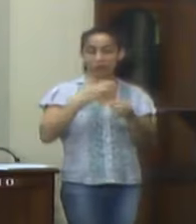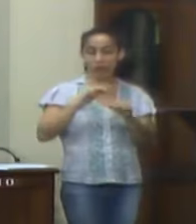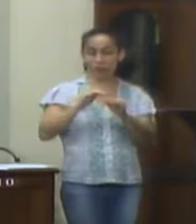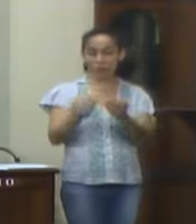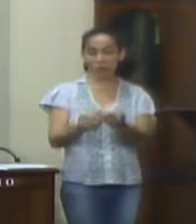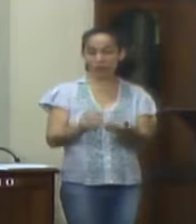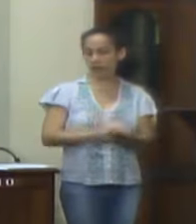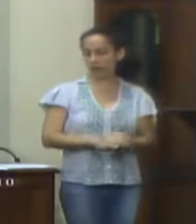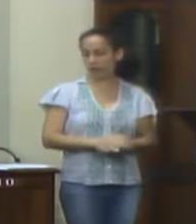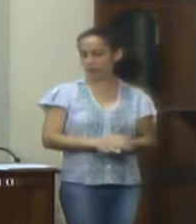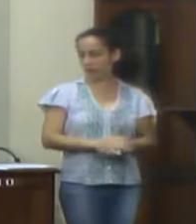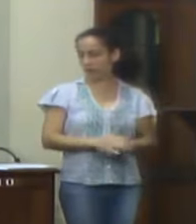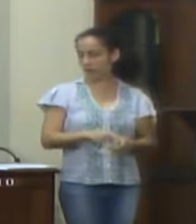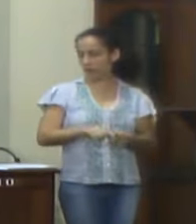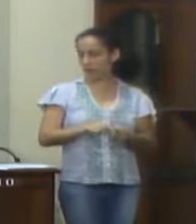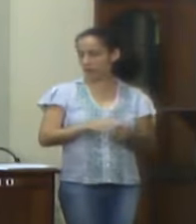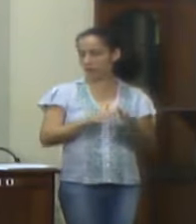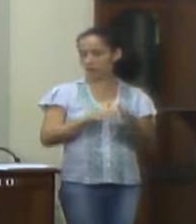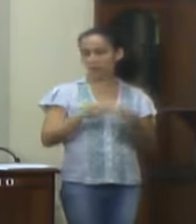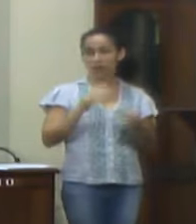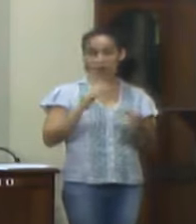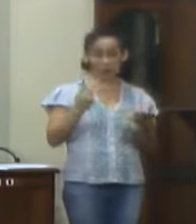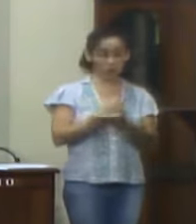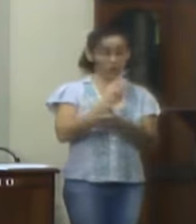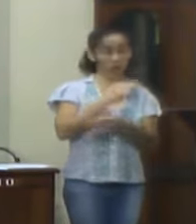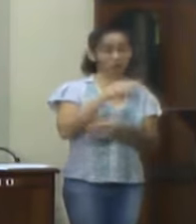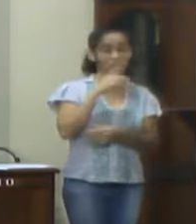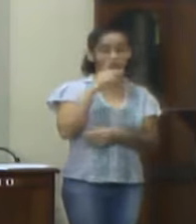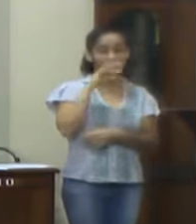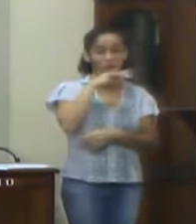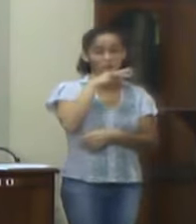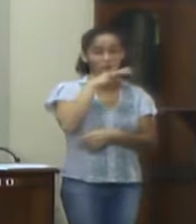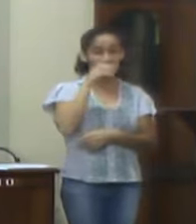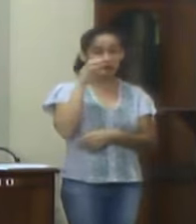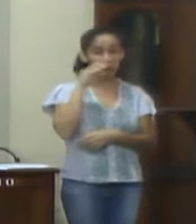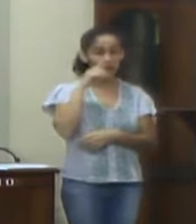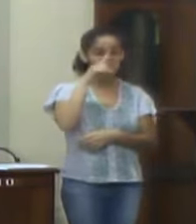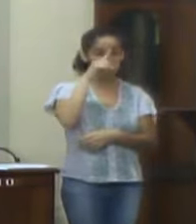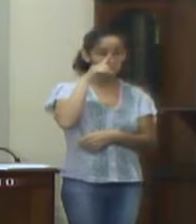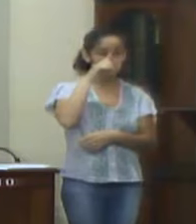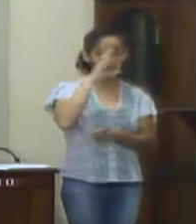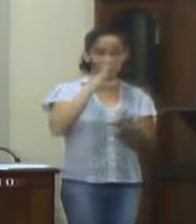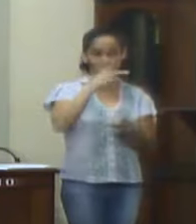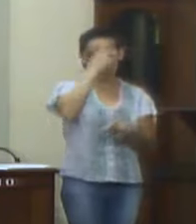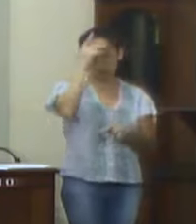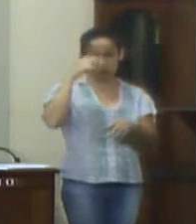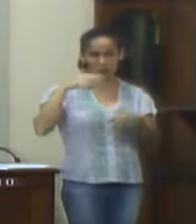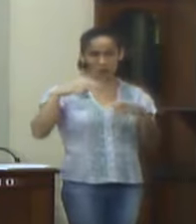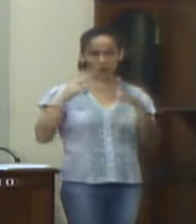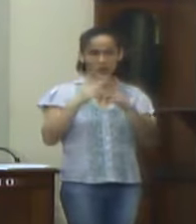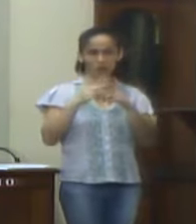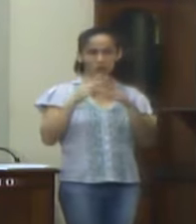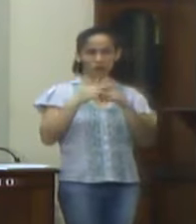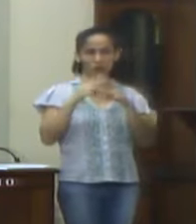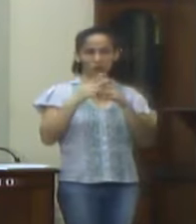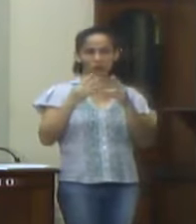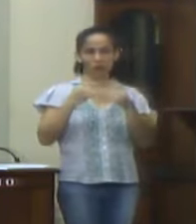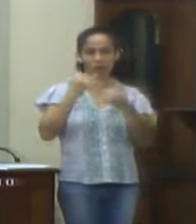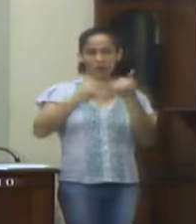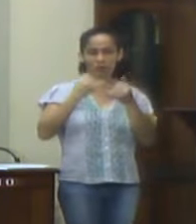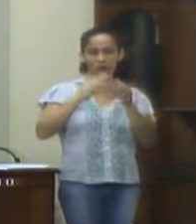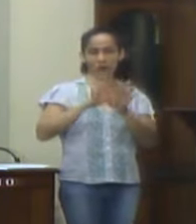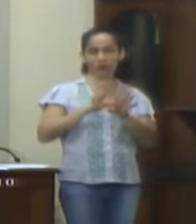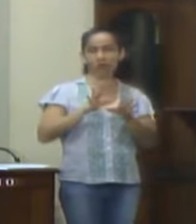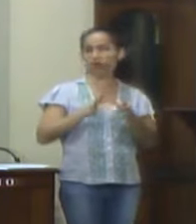Ressaltamos o prenúncio de uma tragédia, pois, como uma boa cidade do interior, crianças brincam no passeio e vizinhos costumam ficar no final da